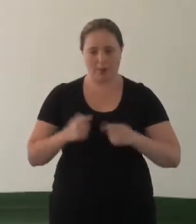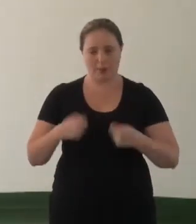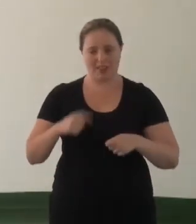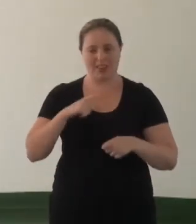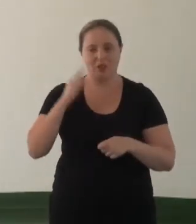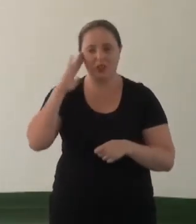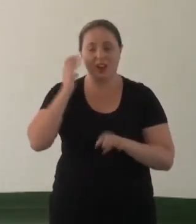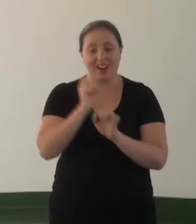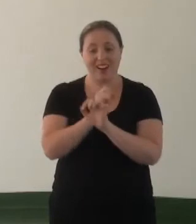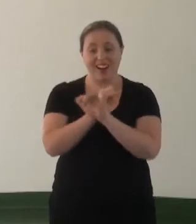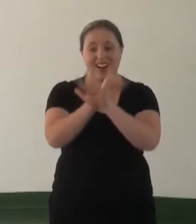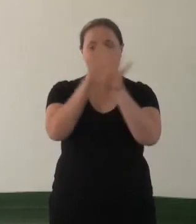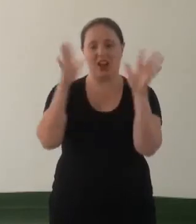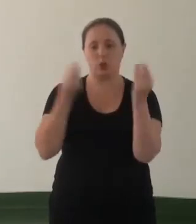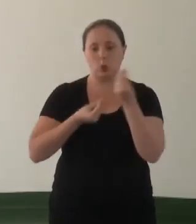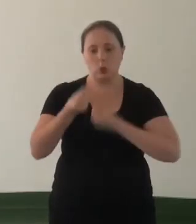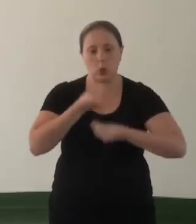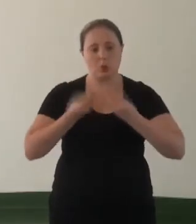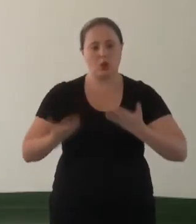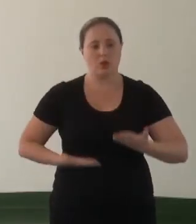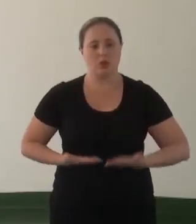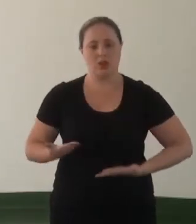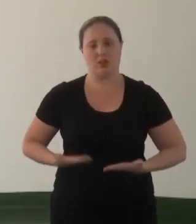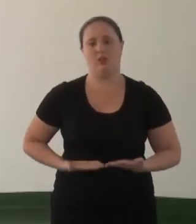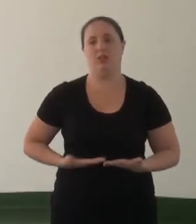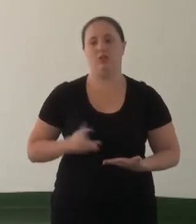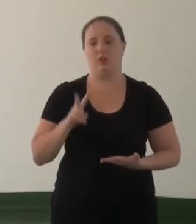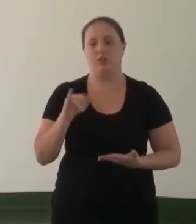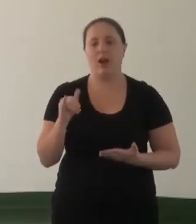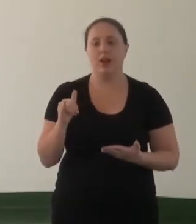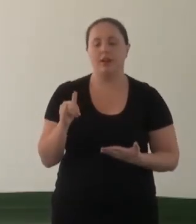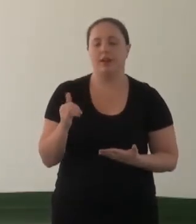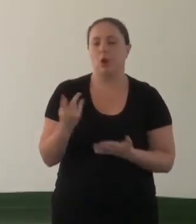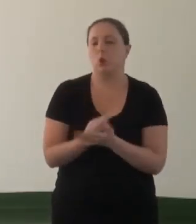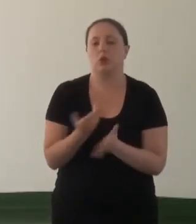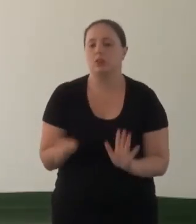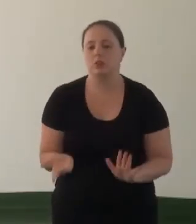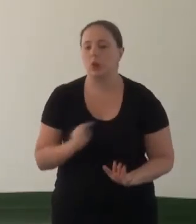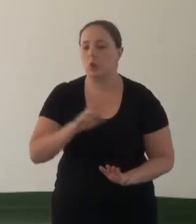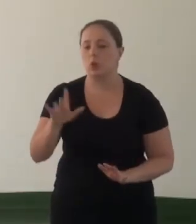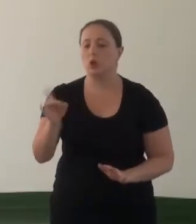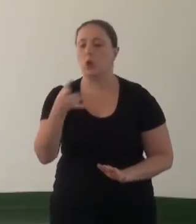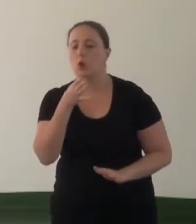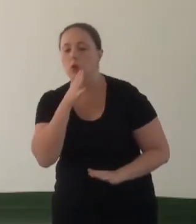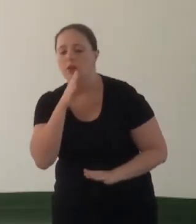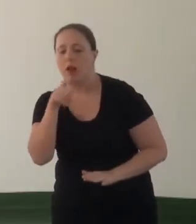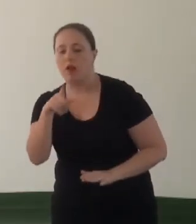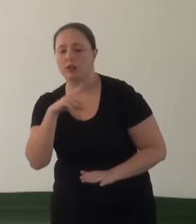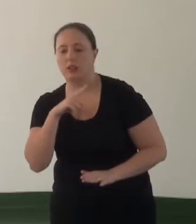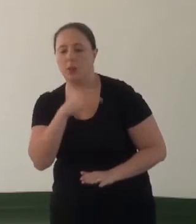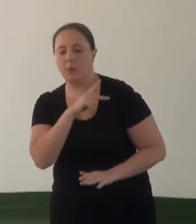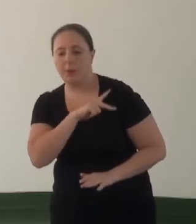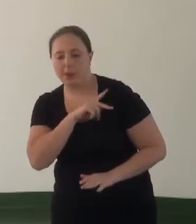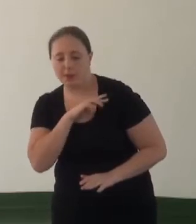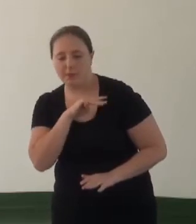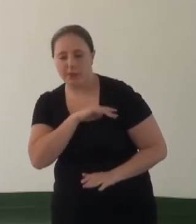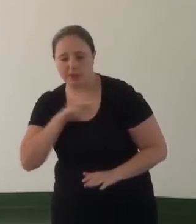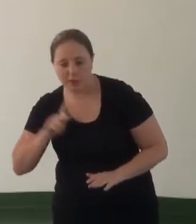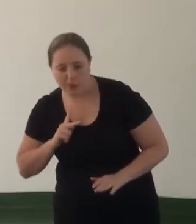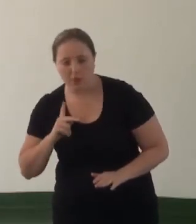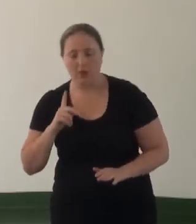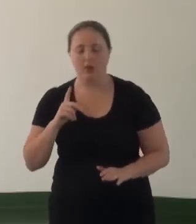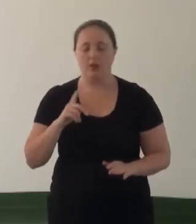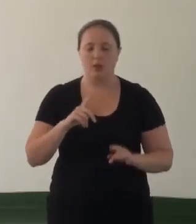entendimento de como esse serviço vai acolher. Porque não é só conhecer, ali existe o Ministério Público, ali existe uma defesoria,